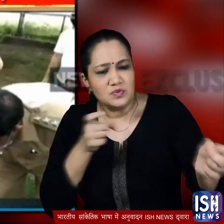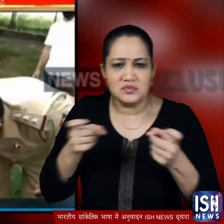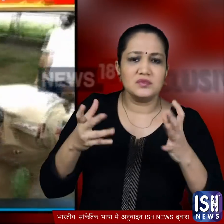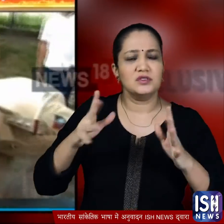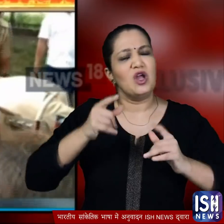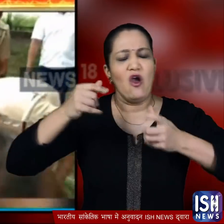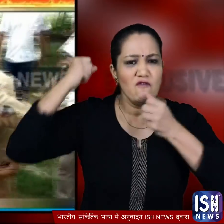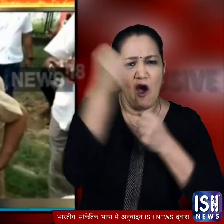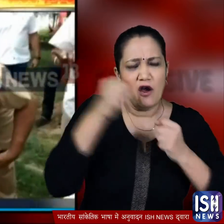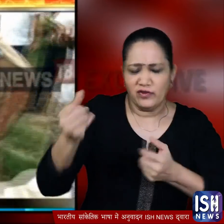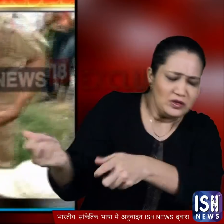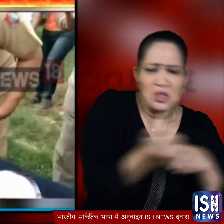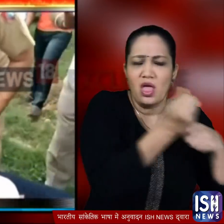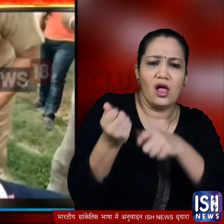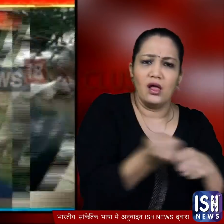और उन्हें जबरन वहां से हटाने की कोशिश शुरू कर दी